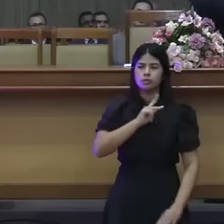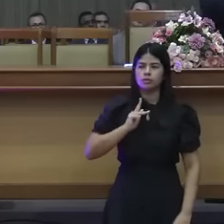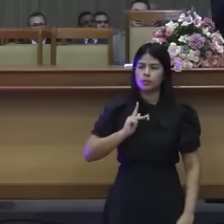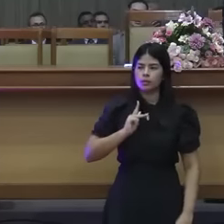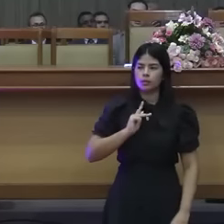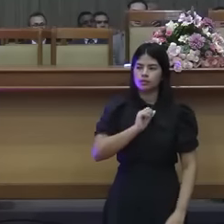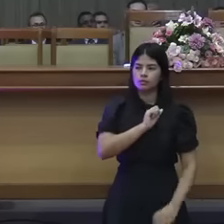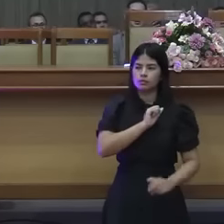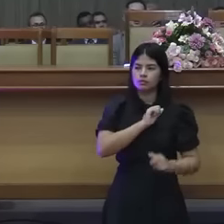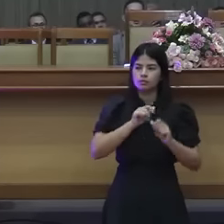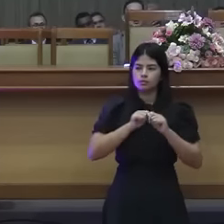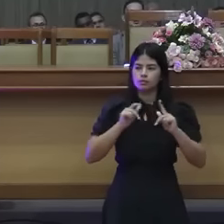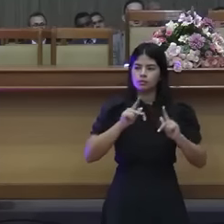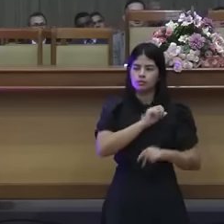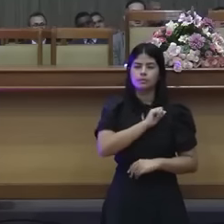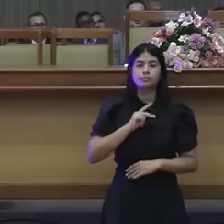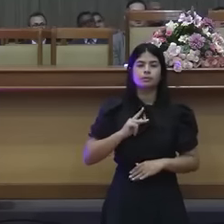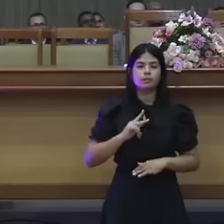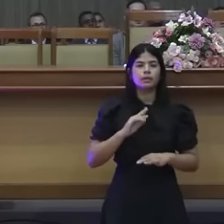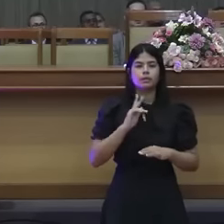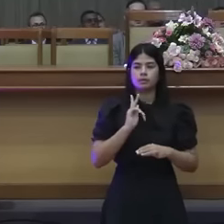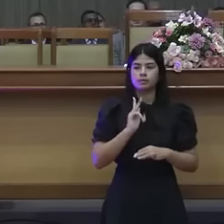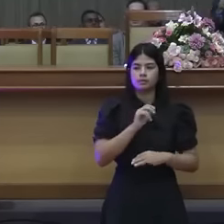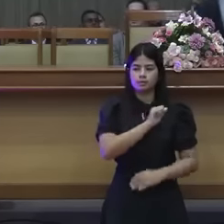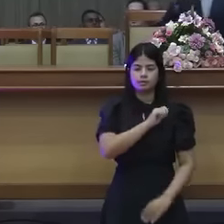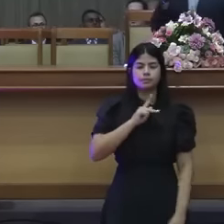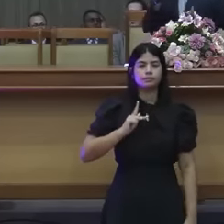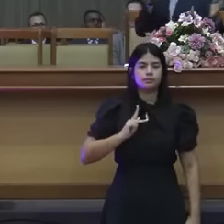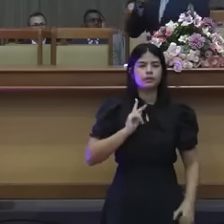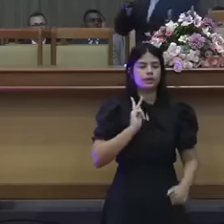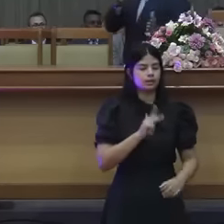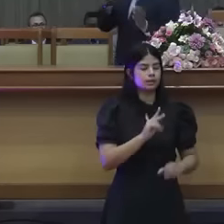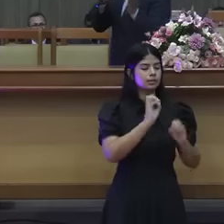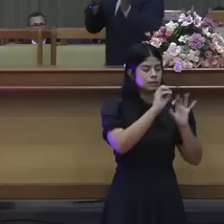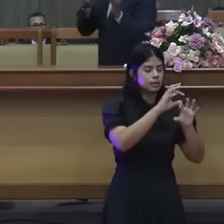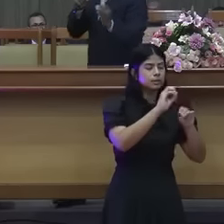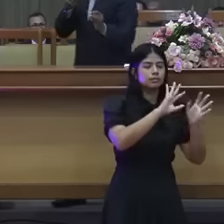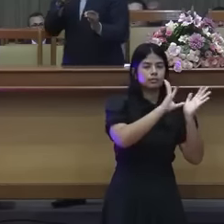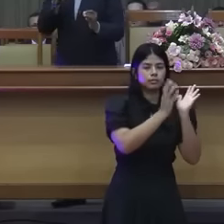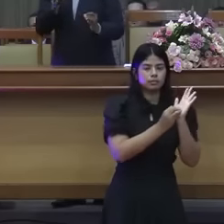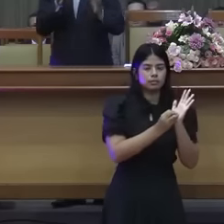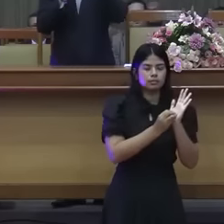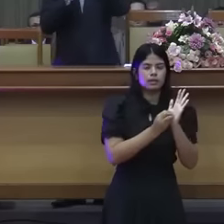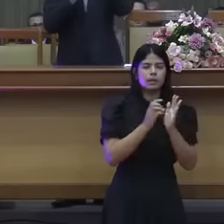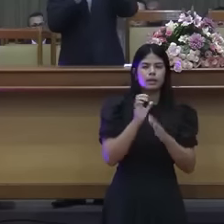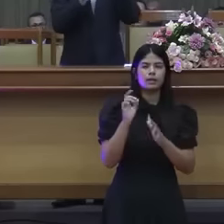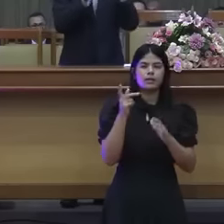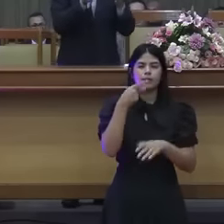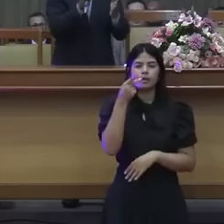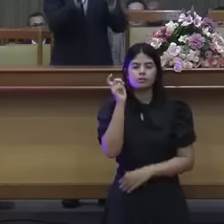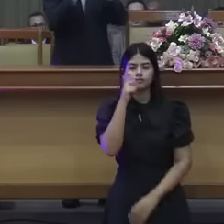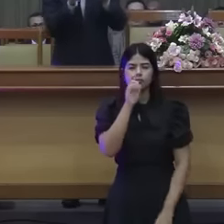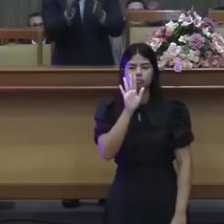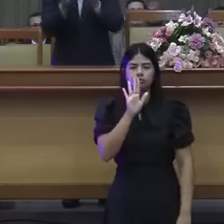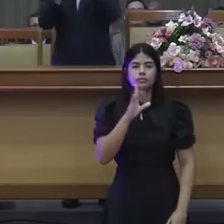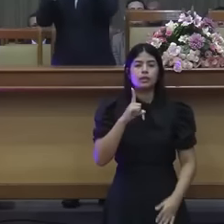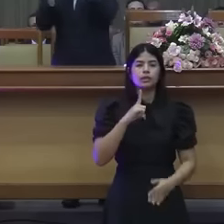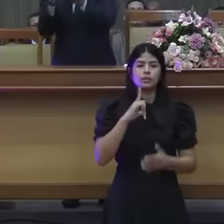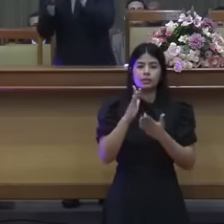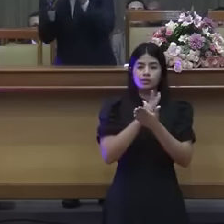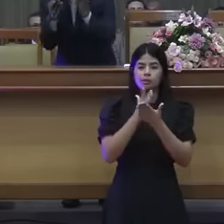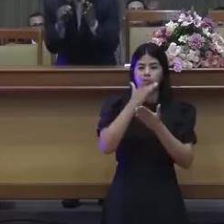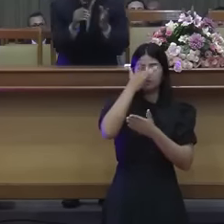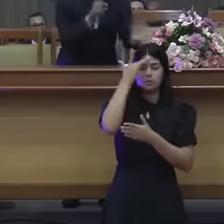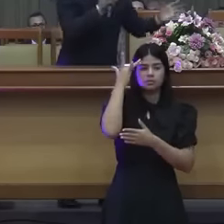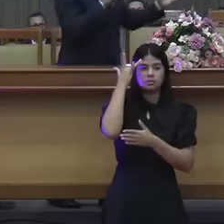a igreja. Não há invenção. Olhem para cá. Tem irmão que inventa coisa que